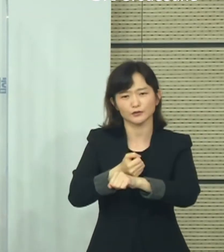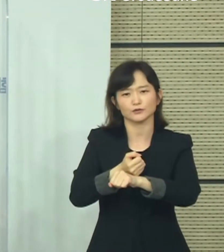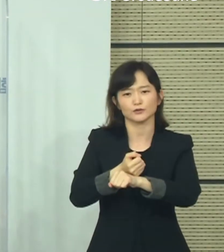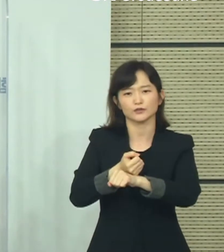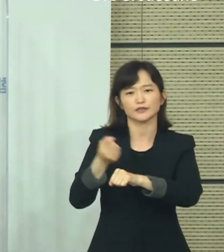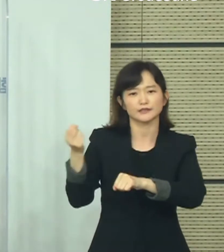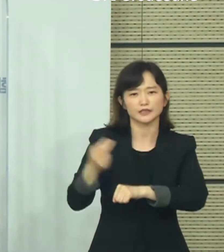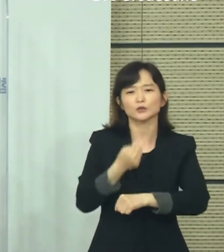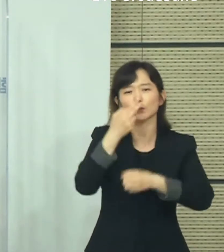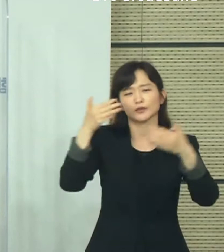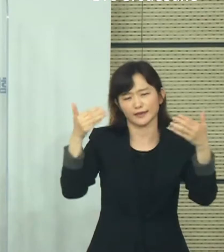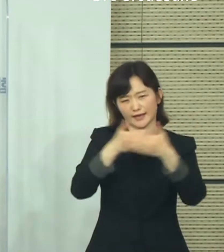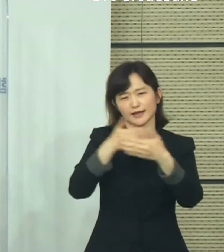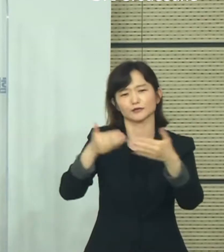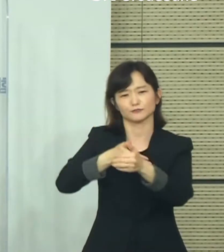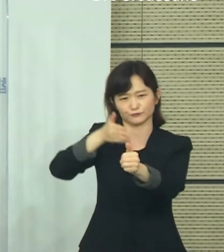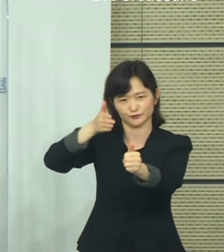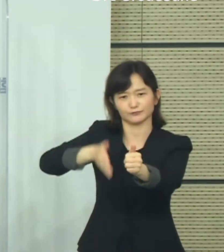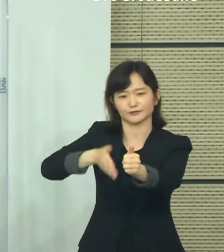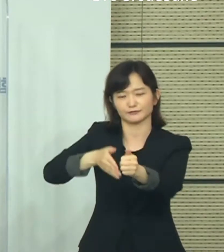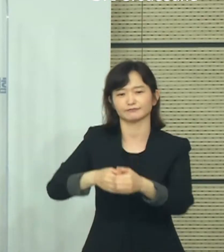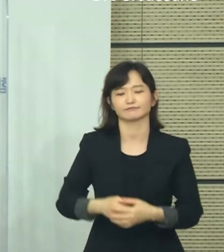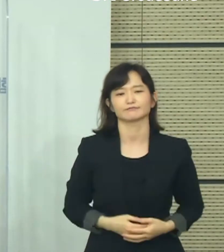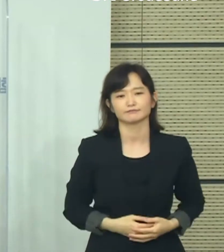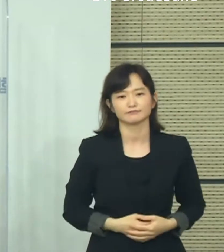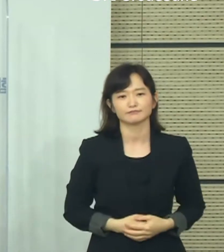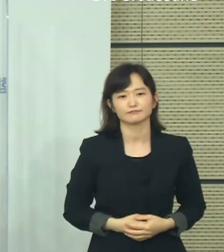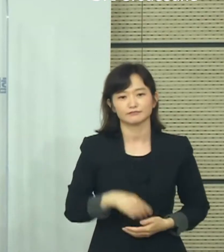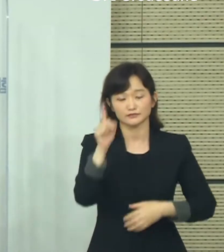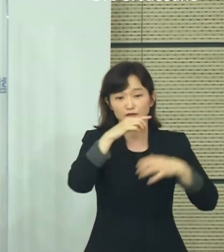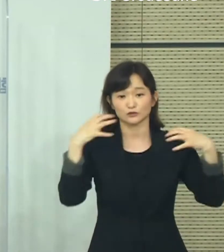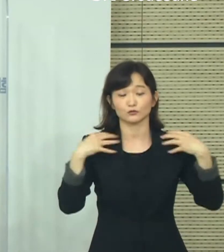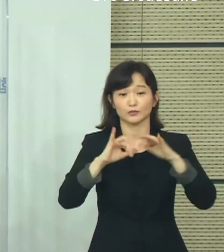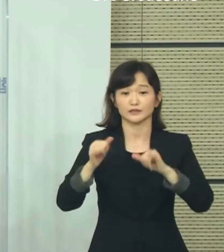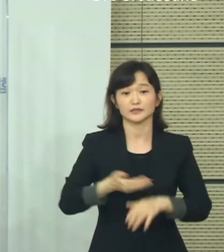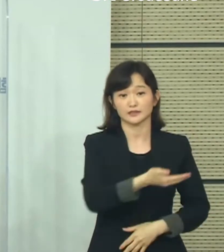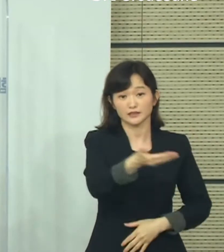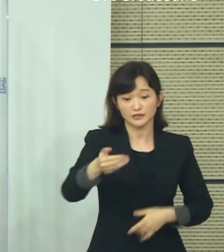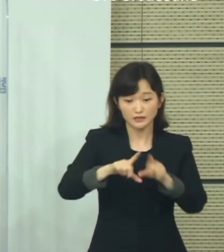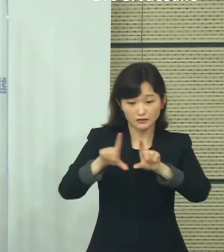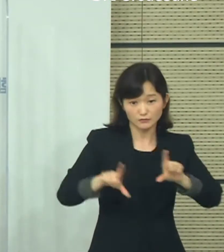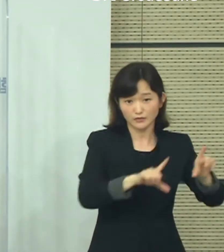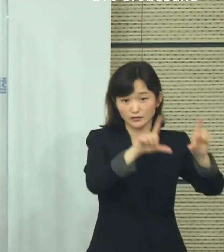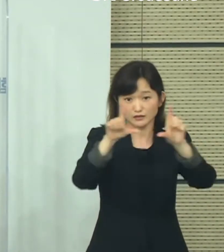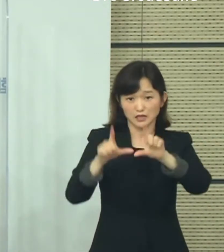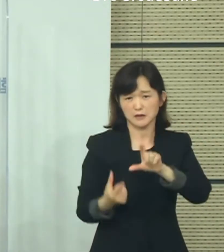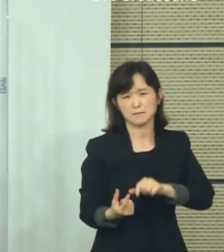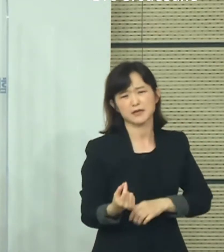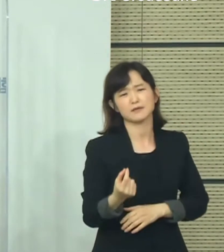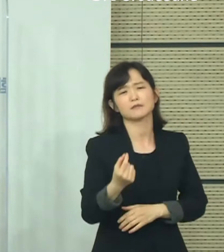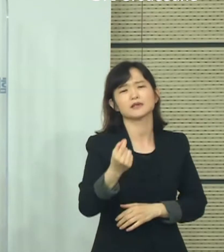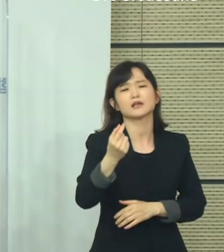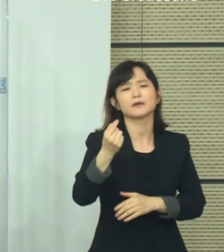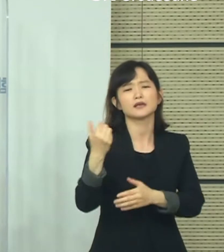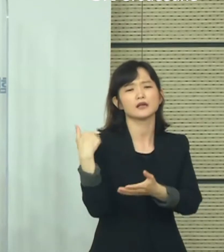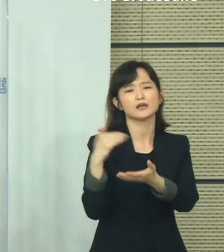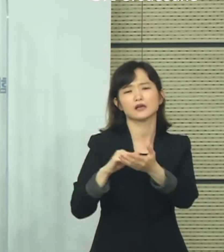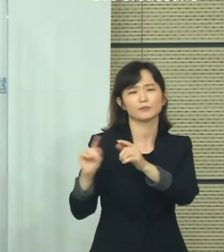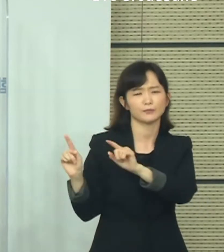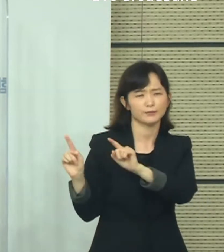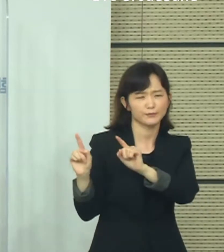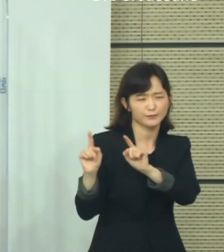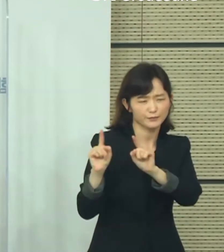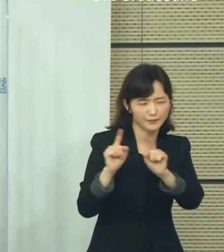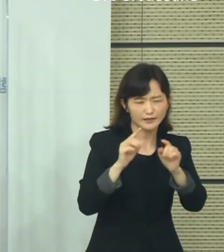환기를 하여 주시기 바랍니다. 정부는 국민 여러분의 일상이 한시라도 빨리 회복될 수